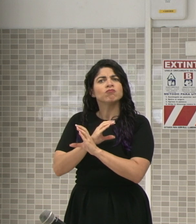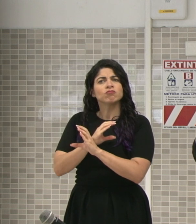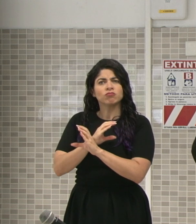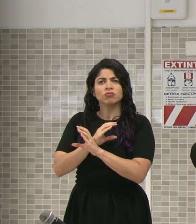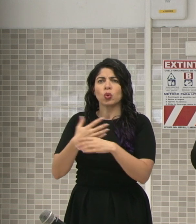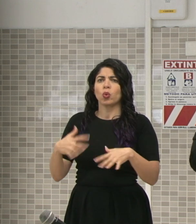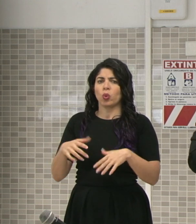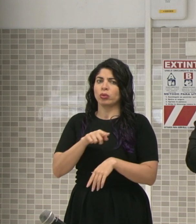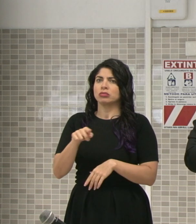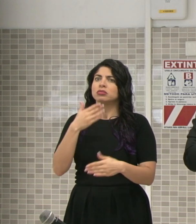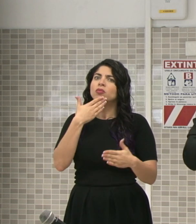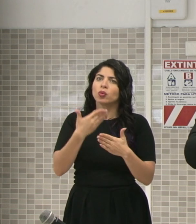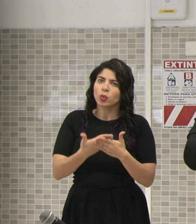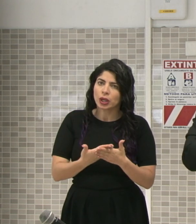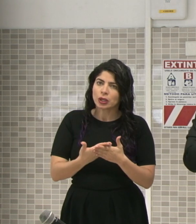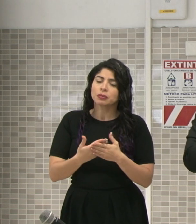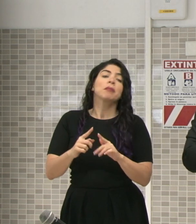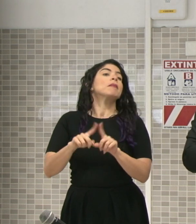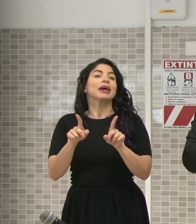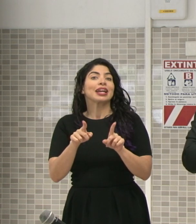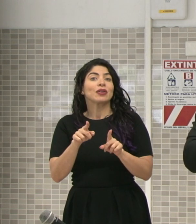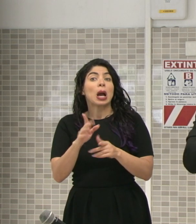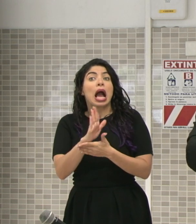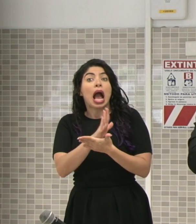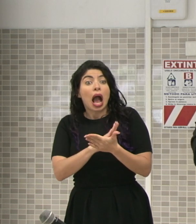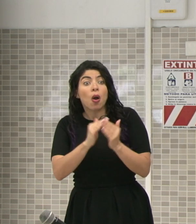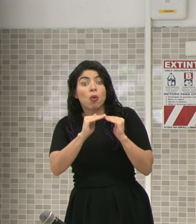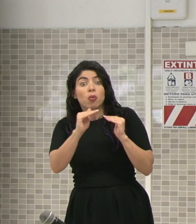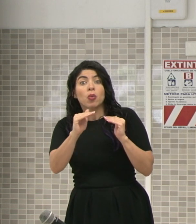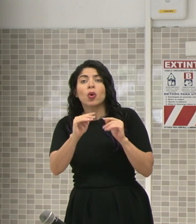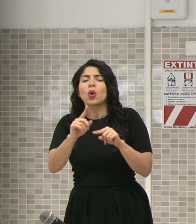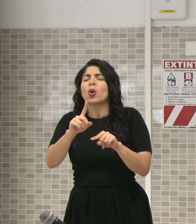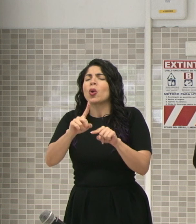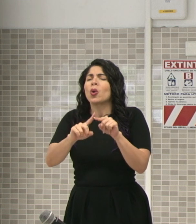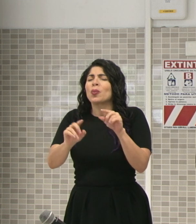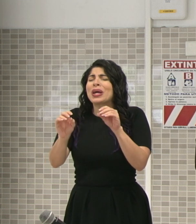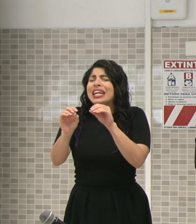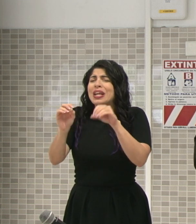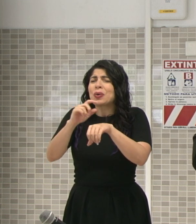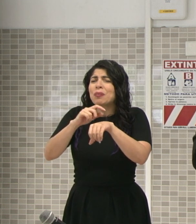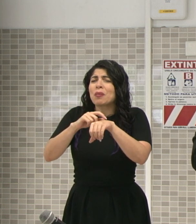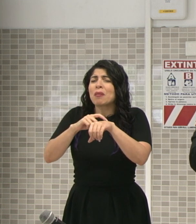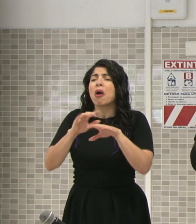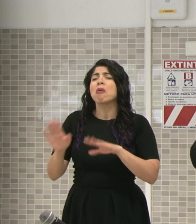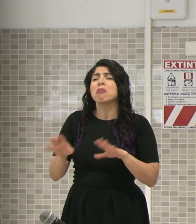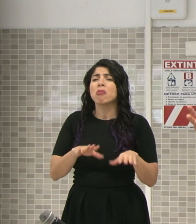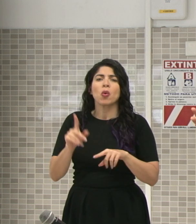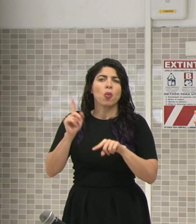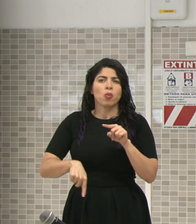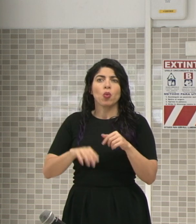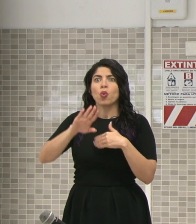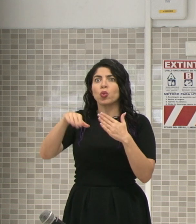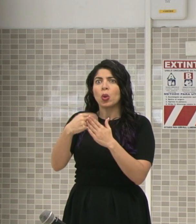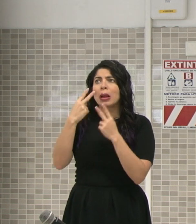Eso es algo bueno. No obstante eso, no se puede por un segundo bajar la guardia. Todas y todos estamos